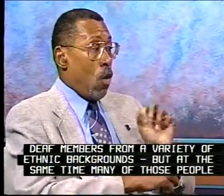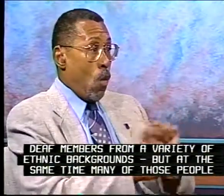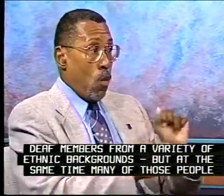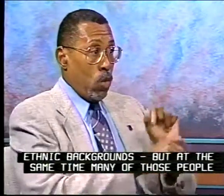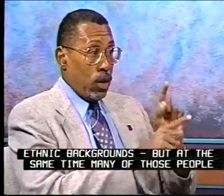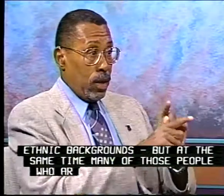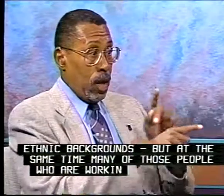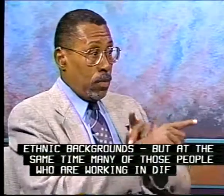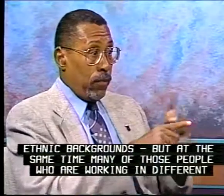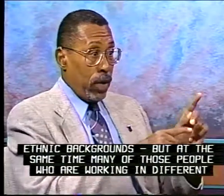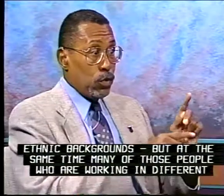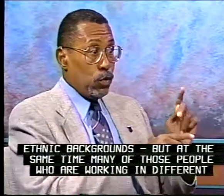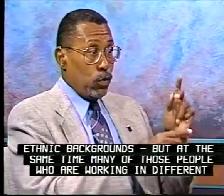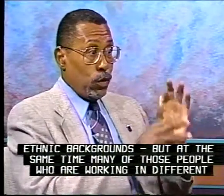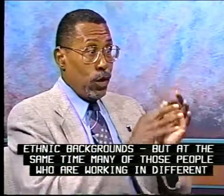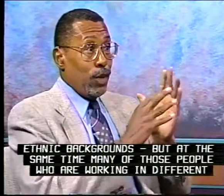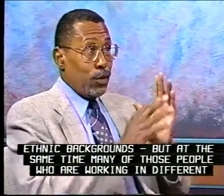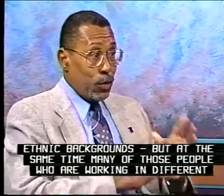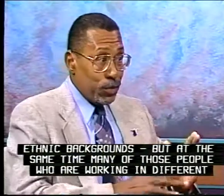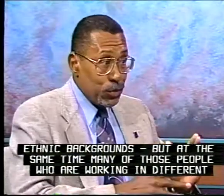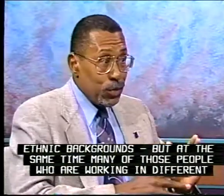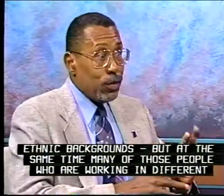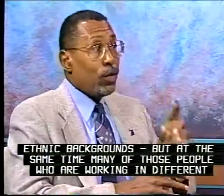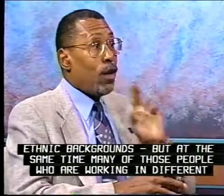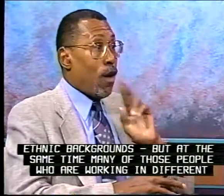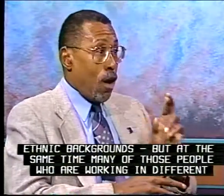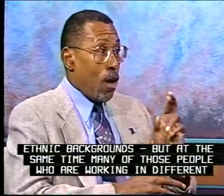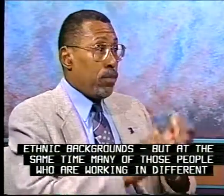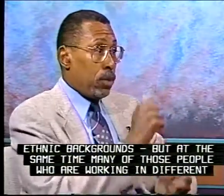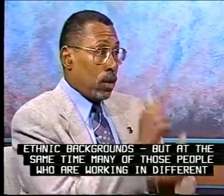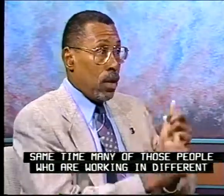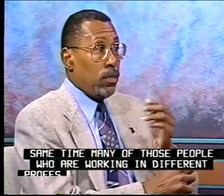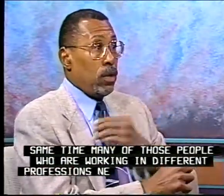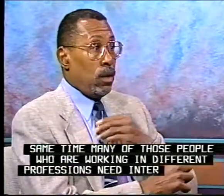many of those people who are working in different professions need interpreters.